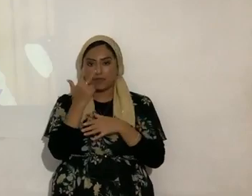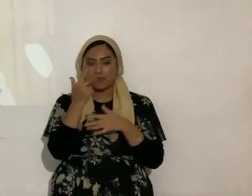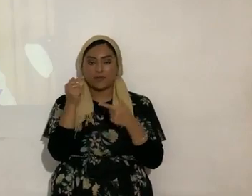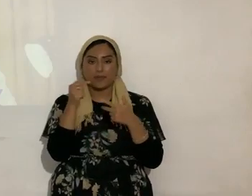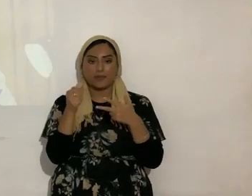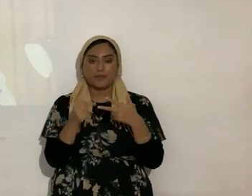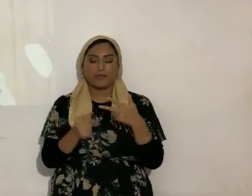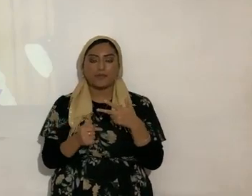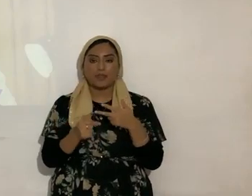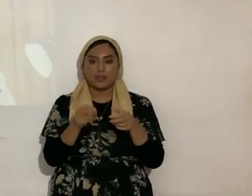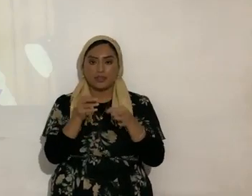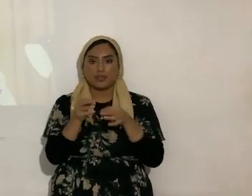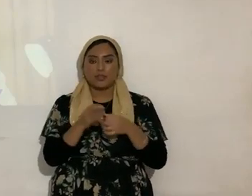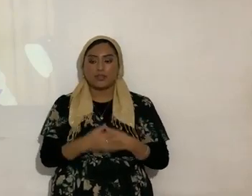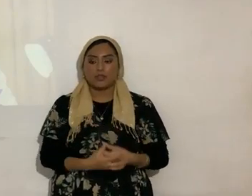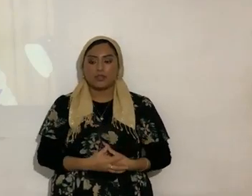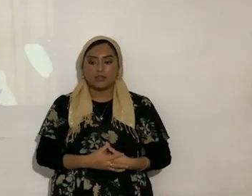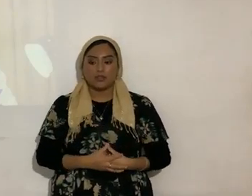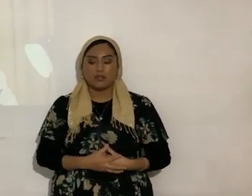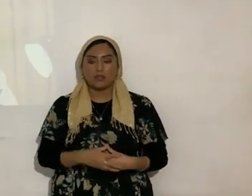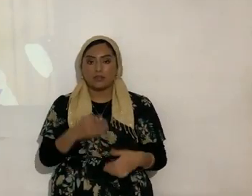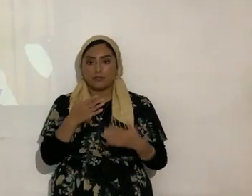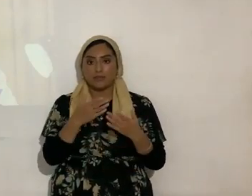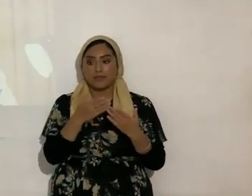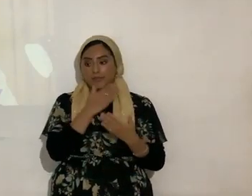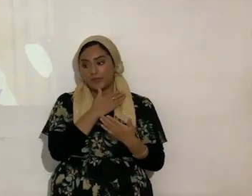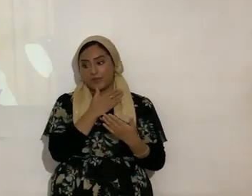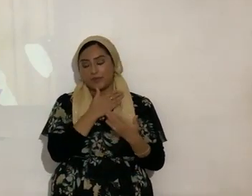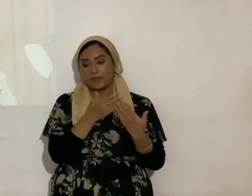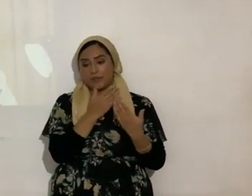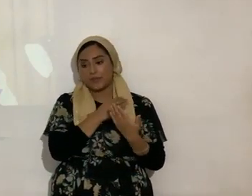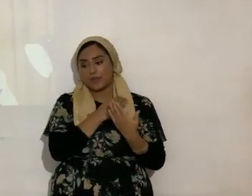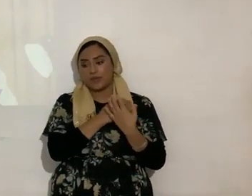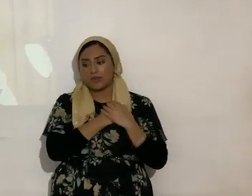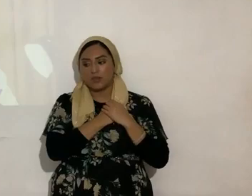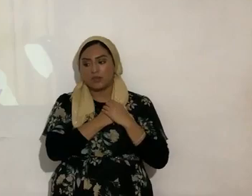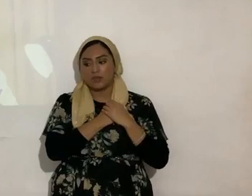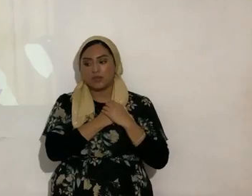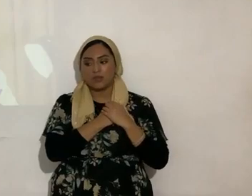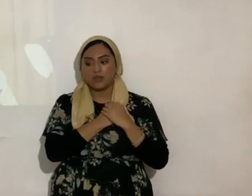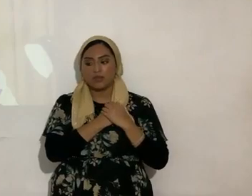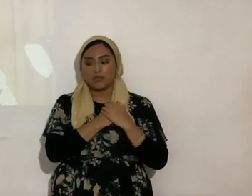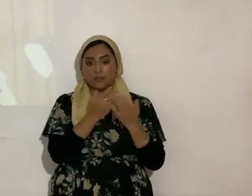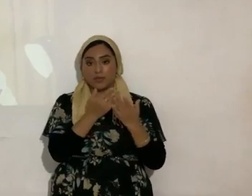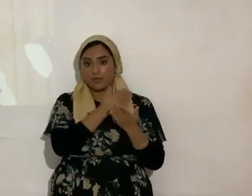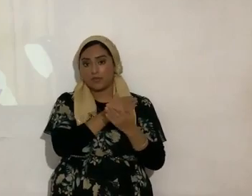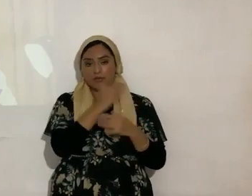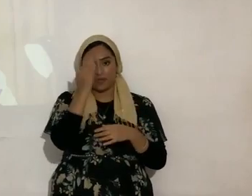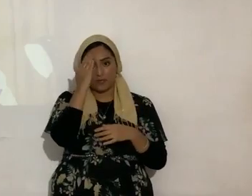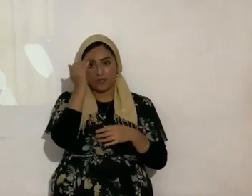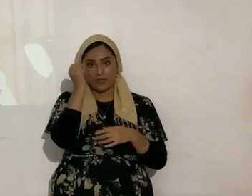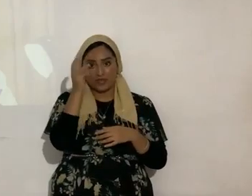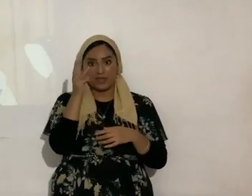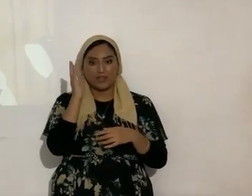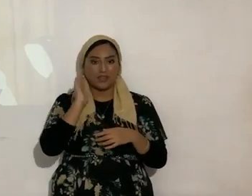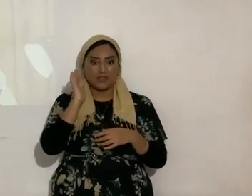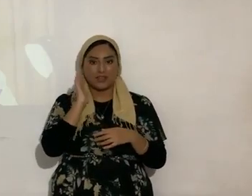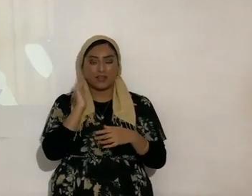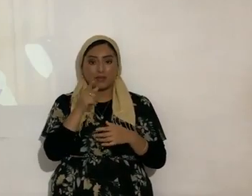reflexión antes mientras antes de conocer a Yahshua mientras más necesitabas ayuda